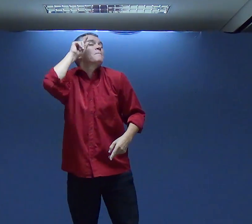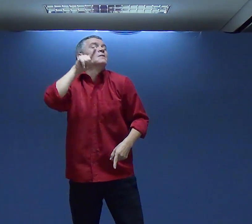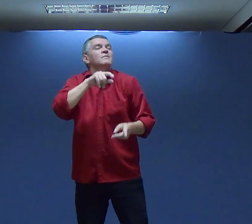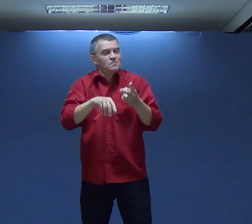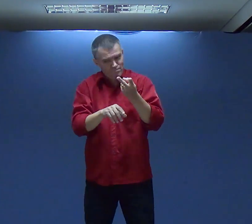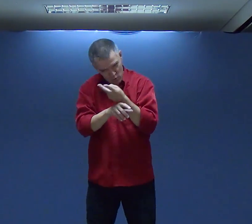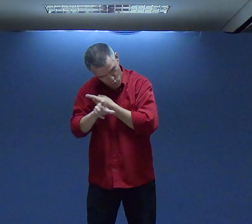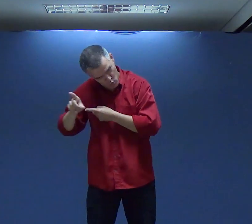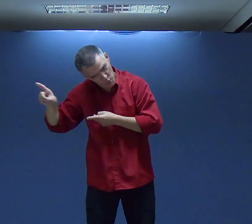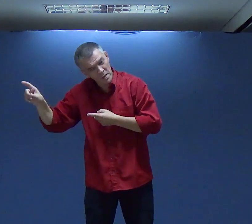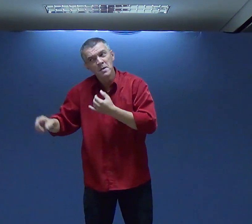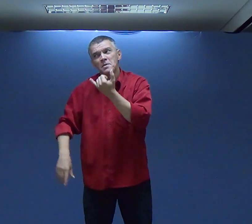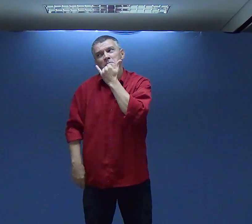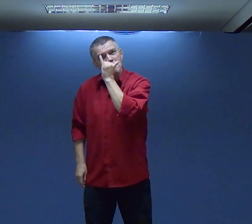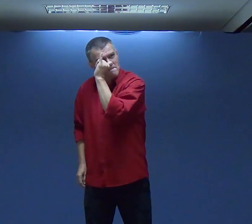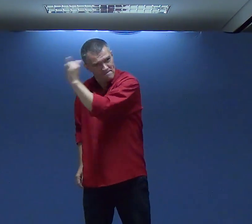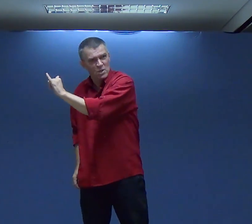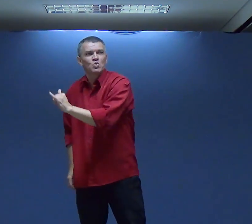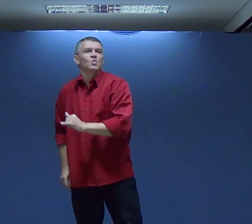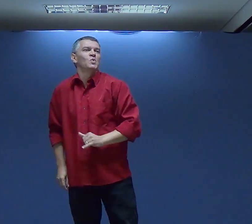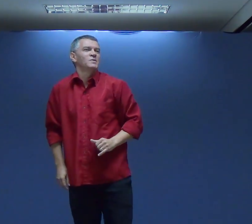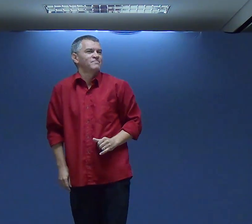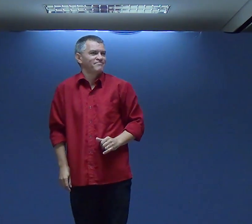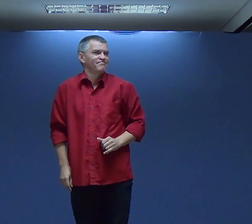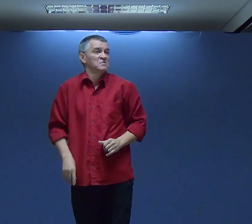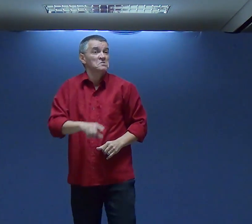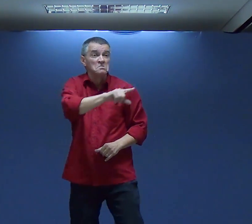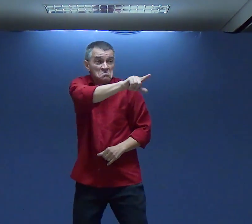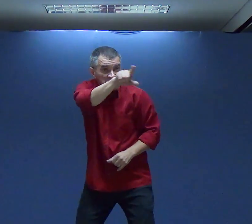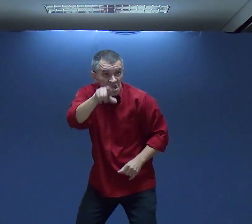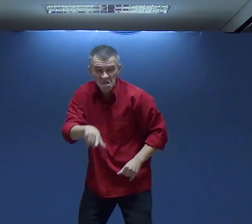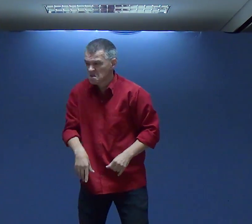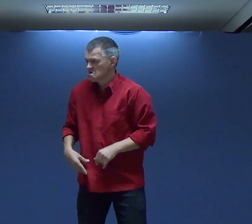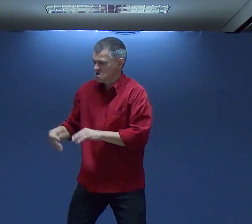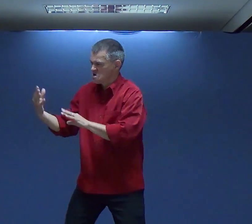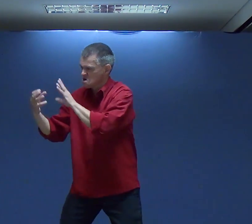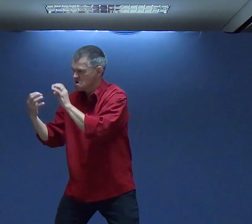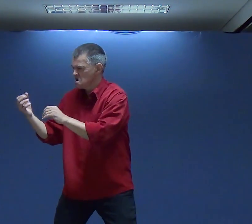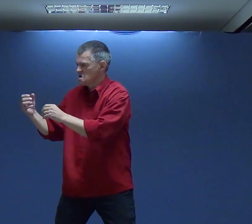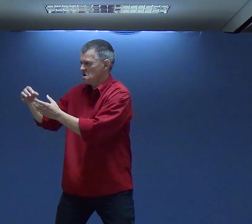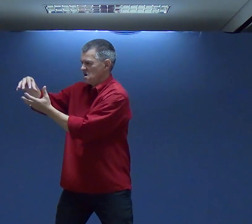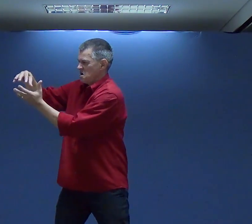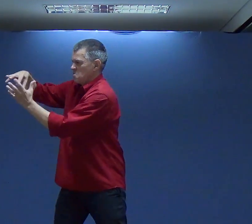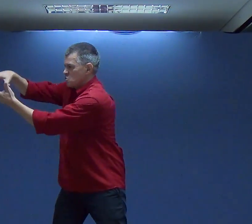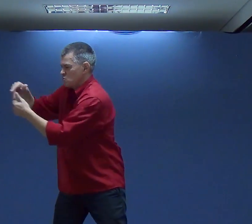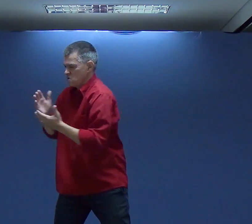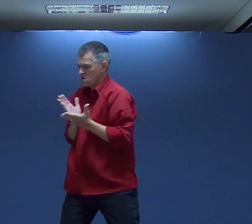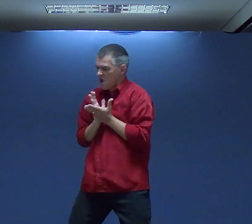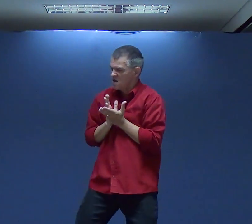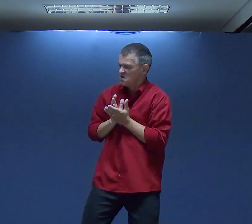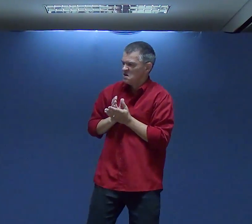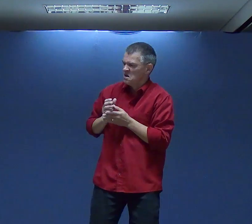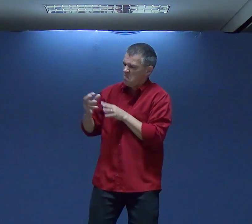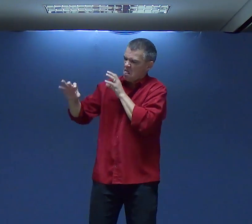Com o seu Amigo E vá Se restaurar Com ele Vá lá Liberar Perdão